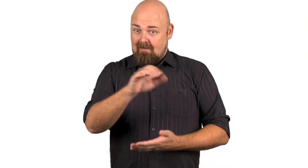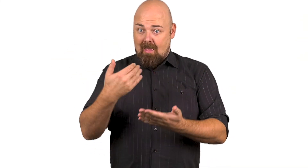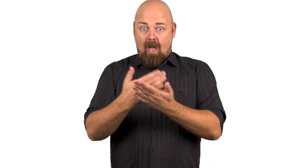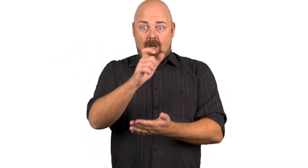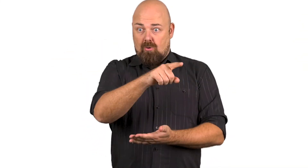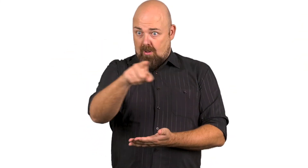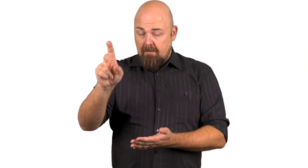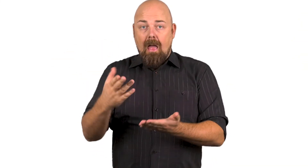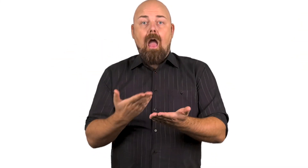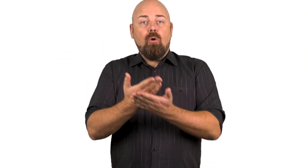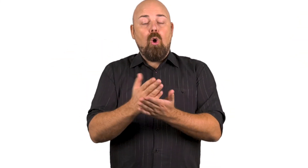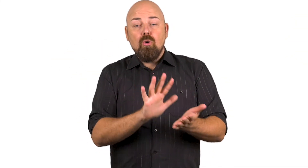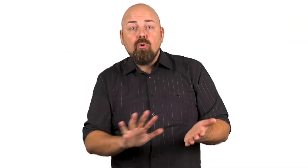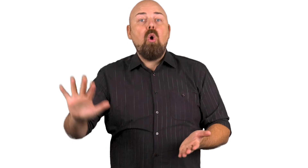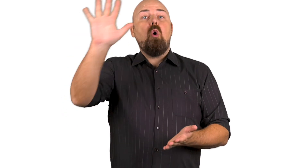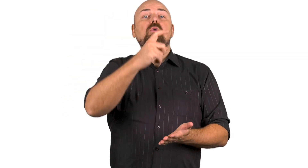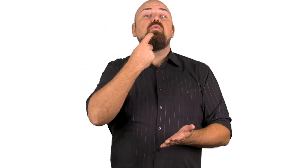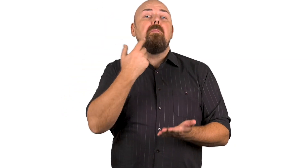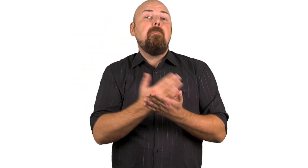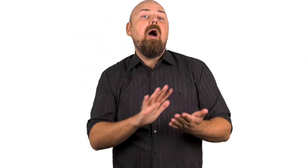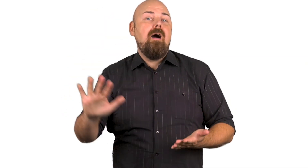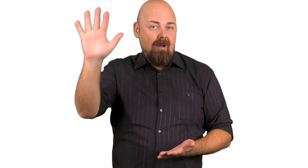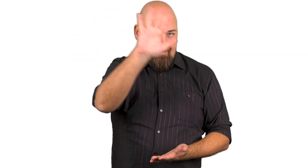Kaikki ehdokkaat ovat ehdolla koko maassa.